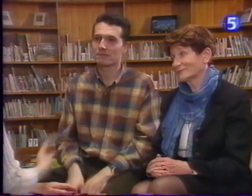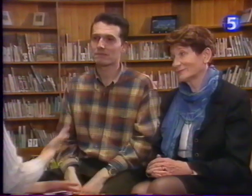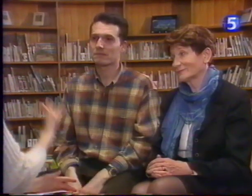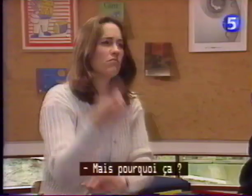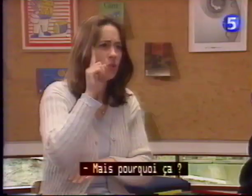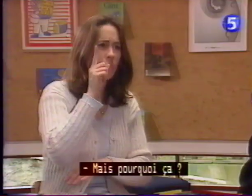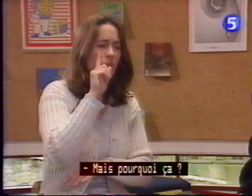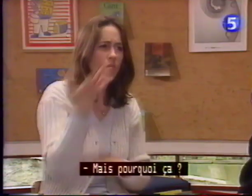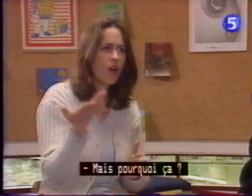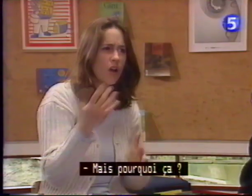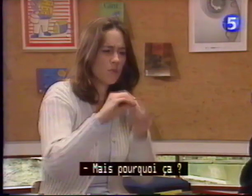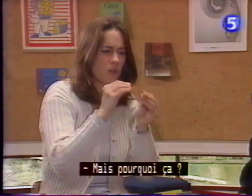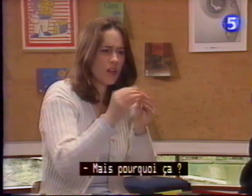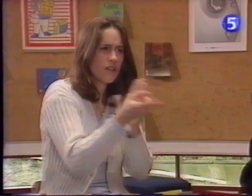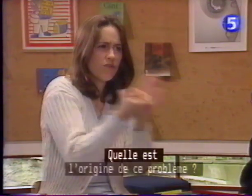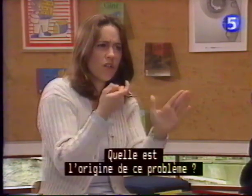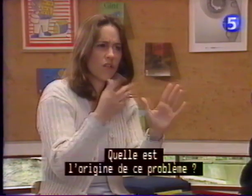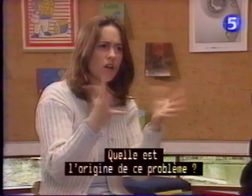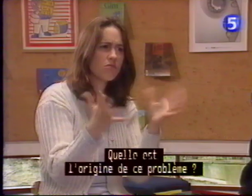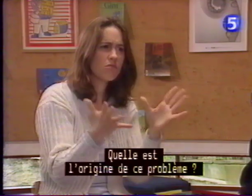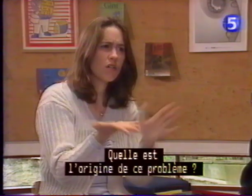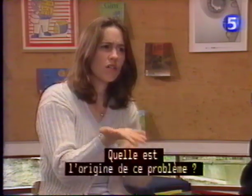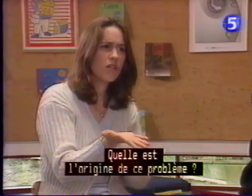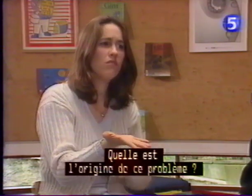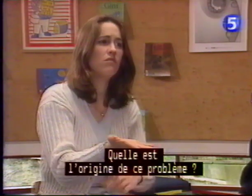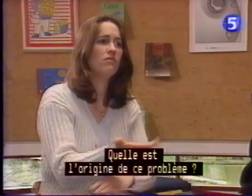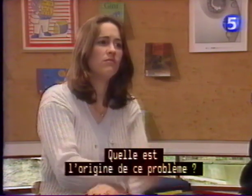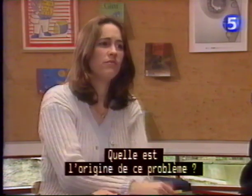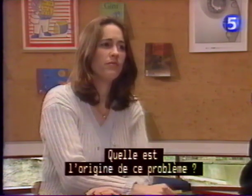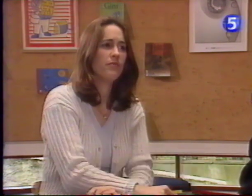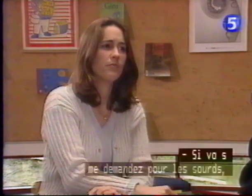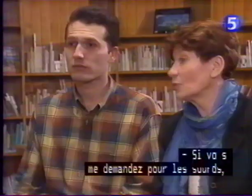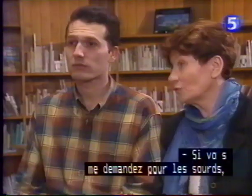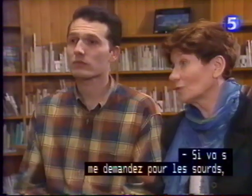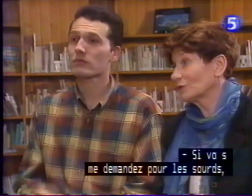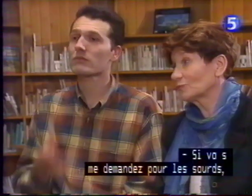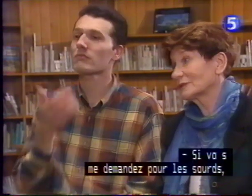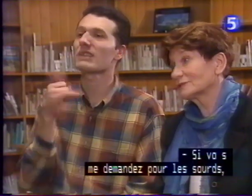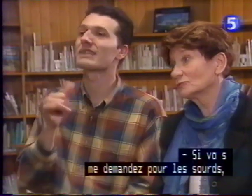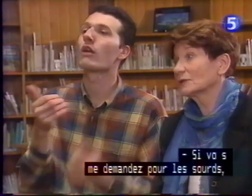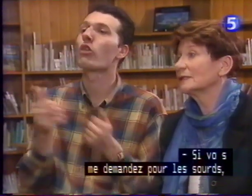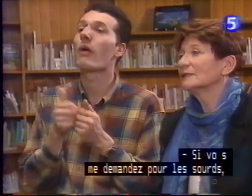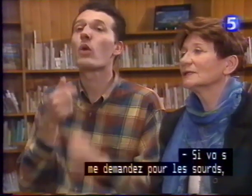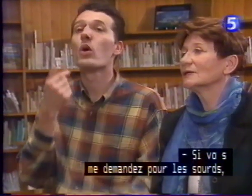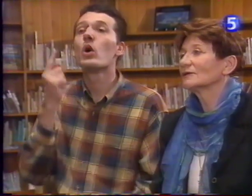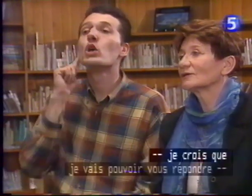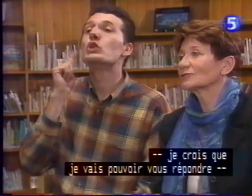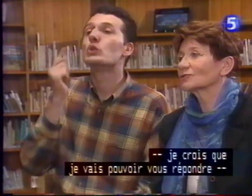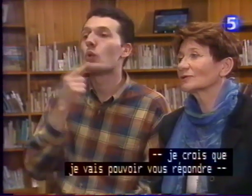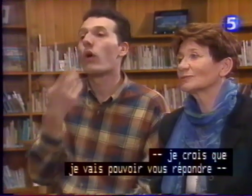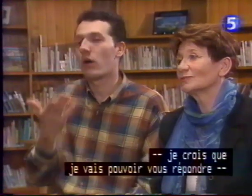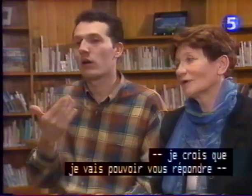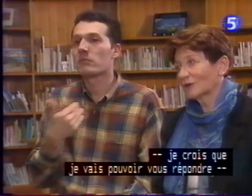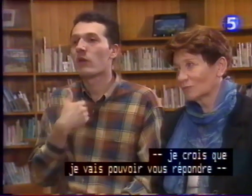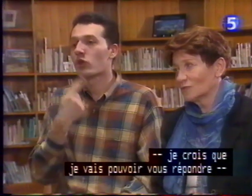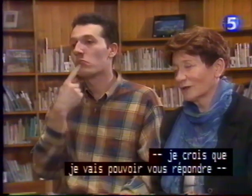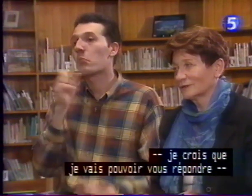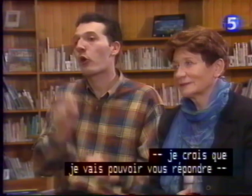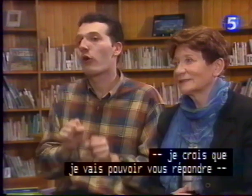Mais pourquoi ça ? Quelle est l'origine de ce problème ? Si vous me demandez pour les sourds, je crois que je vais pouvoir vous répondre de